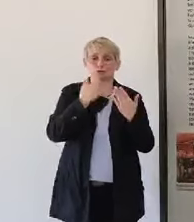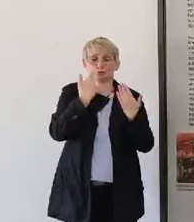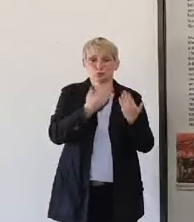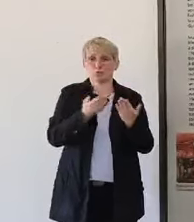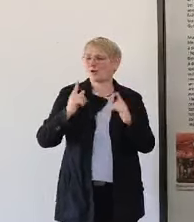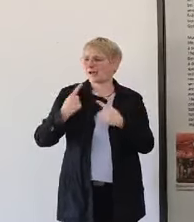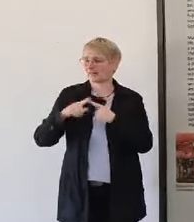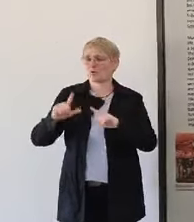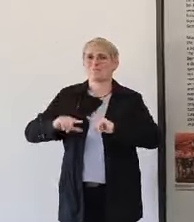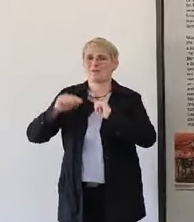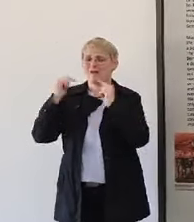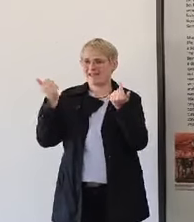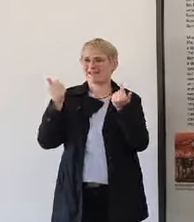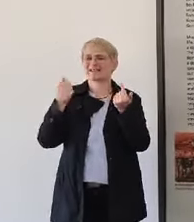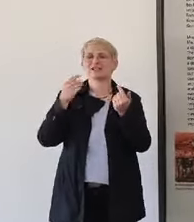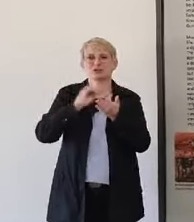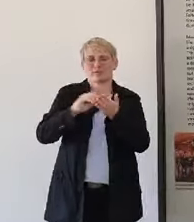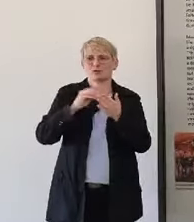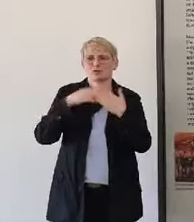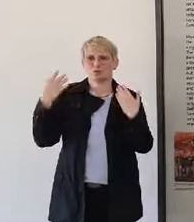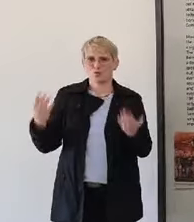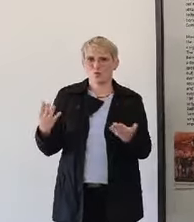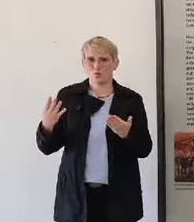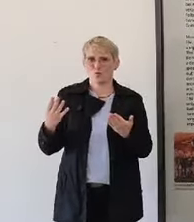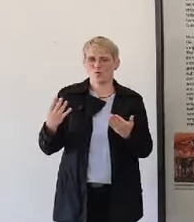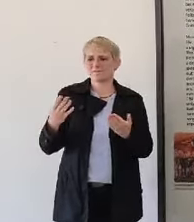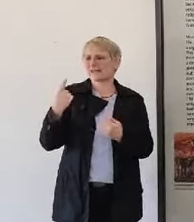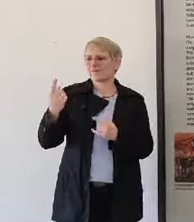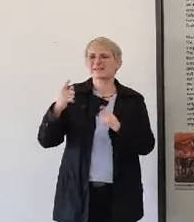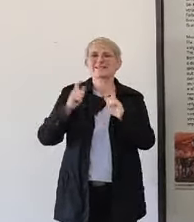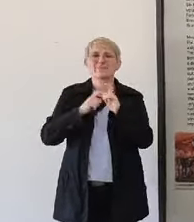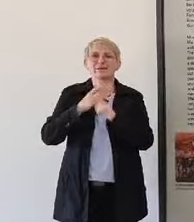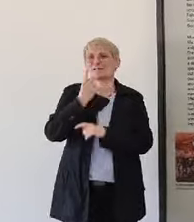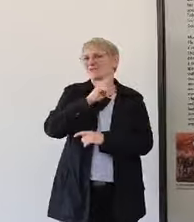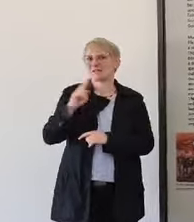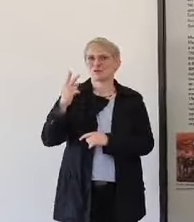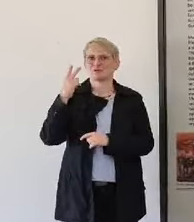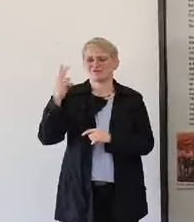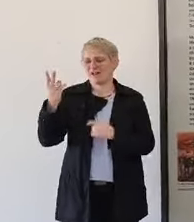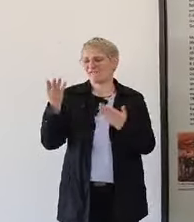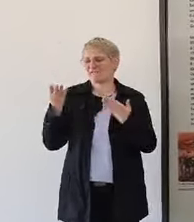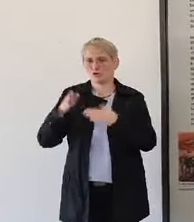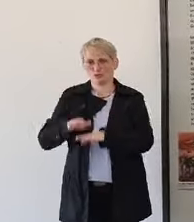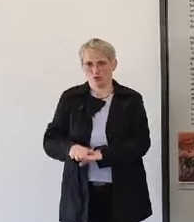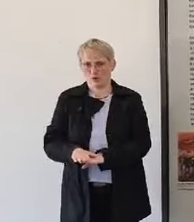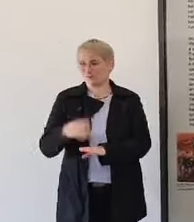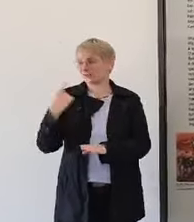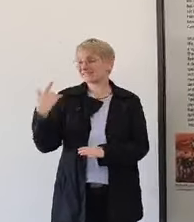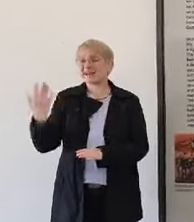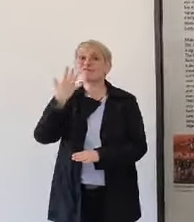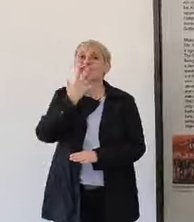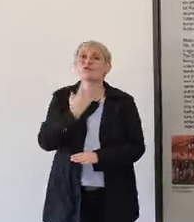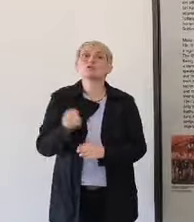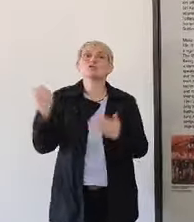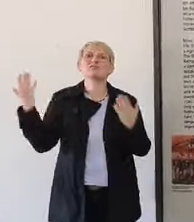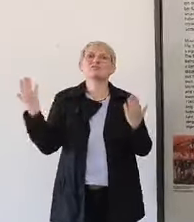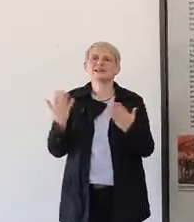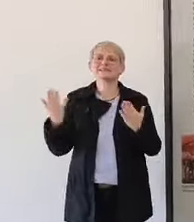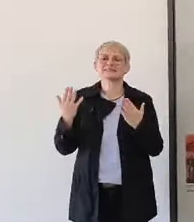im September 2002 verstorben. Und einer seiner Wünsche war es, dass seine Bilder in Dachau ausgestellt